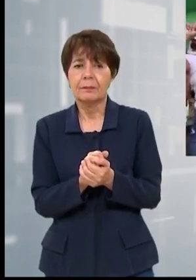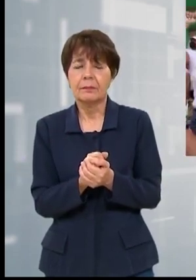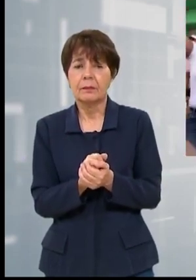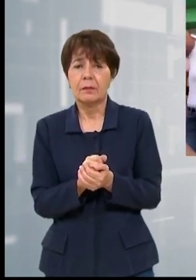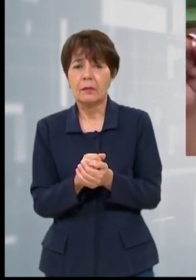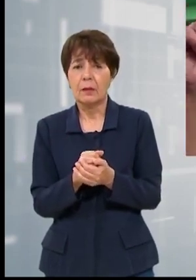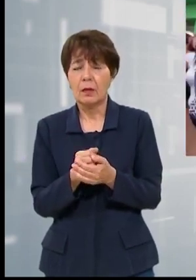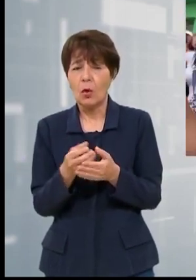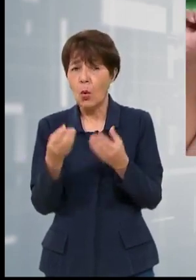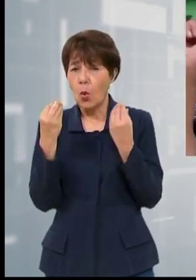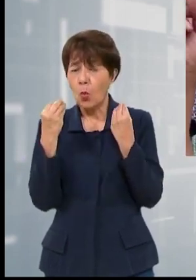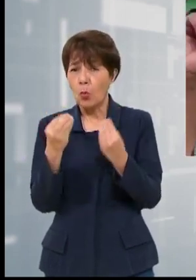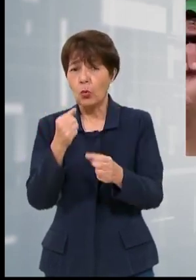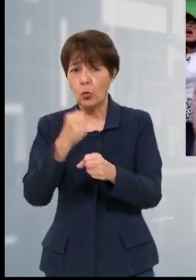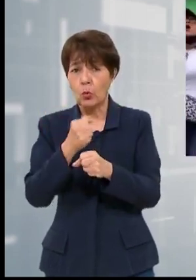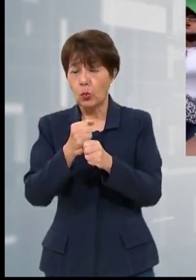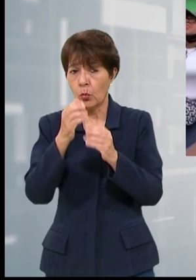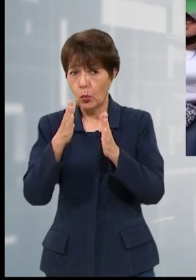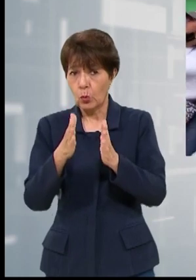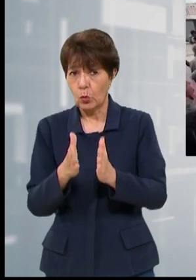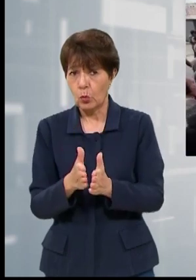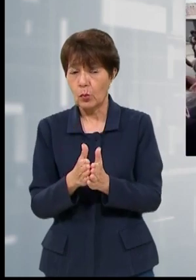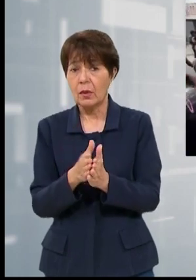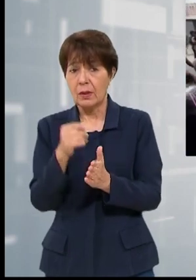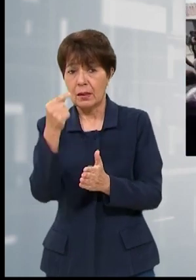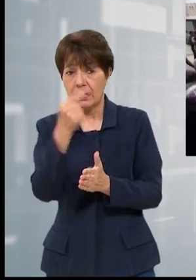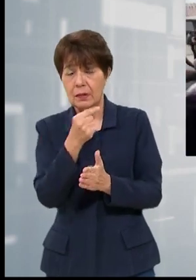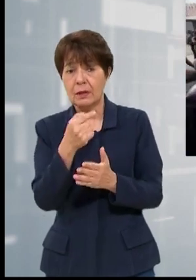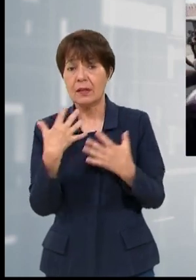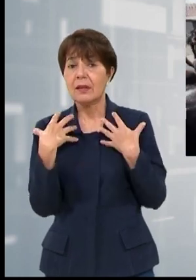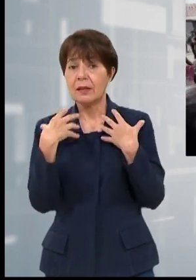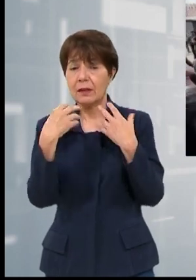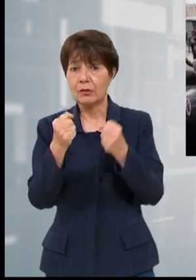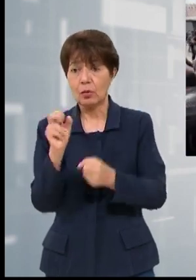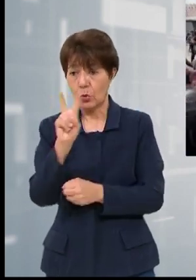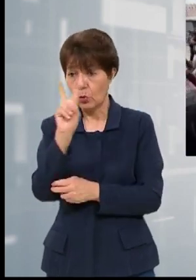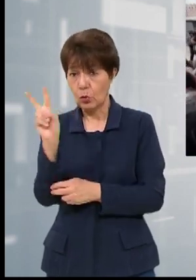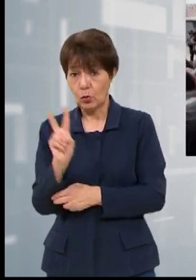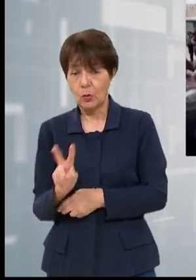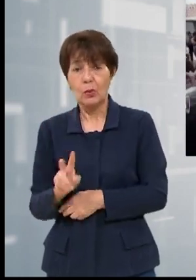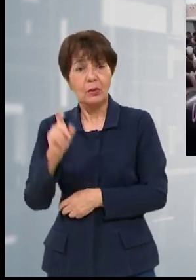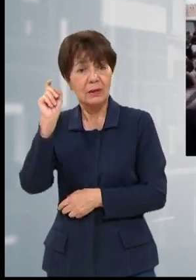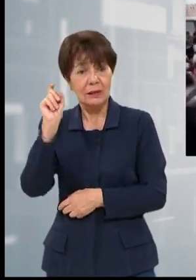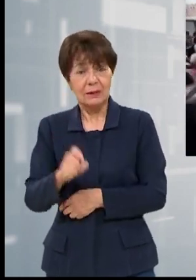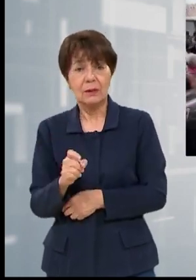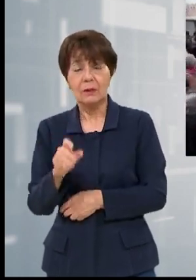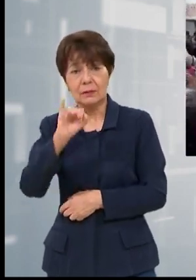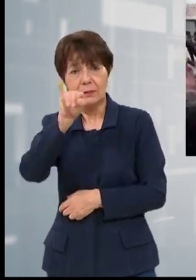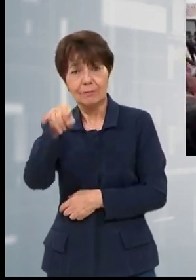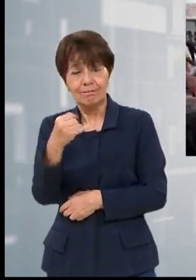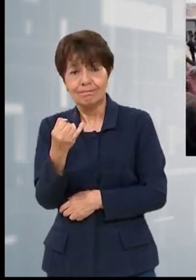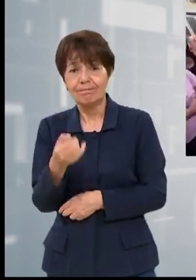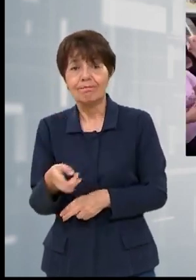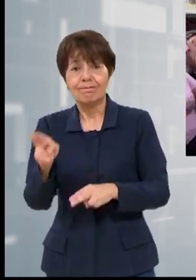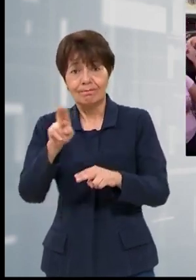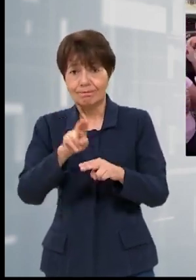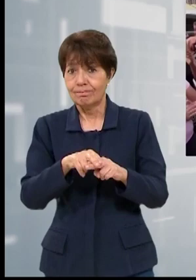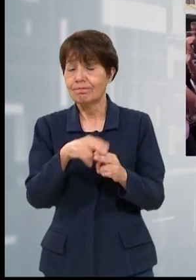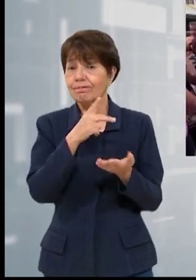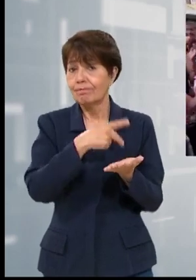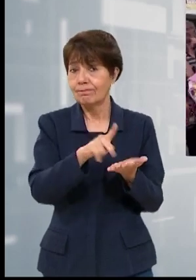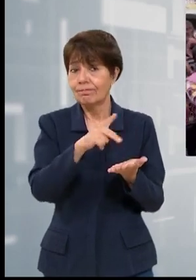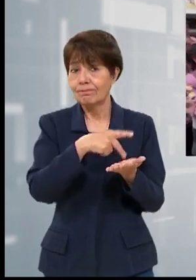Un centenar de trabajadores del Sistema Público de Salud de Venezuela exigieron el jueves un aumento a sus